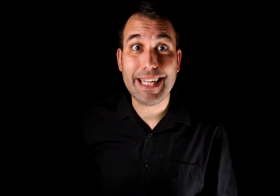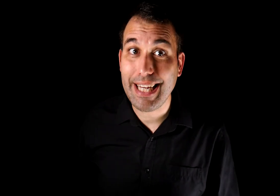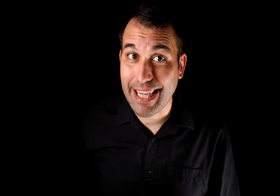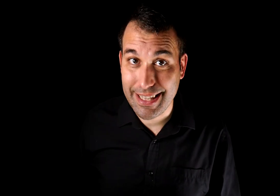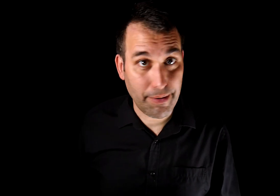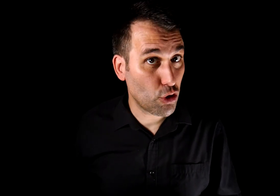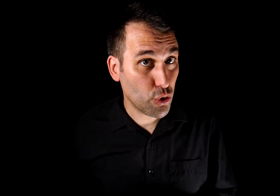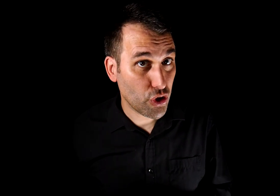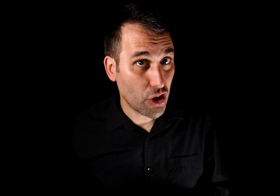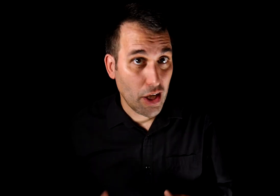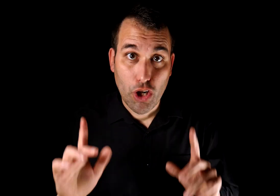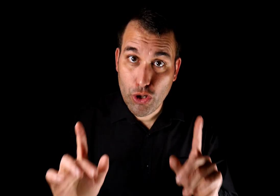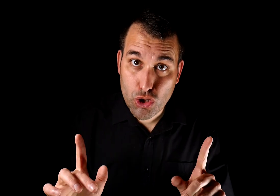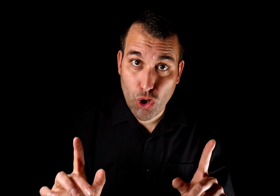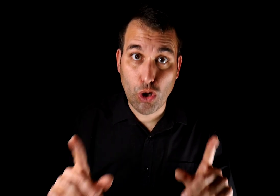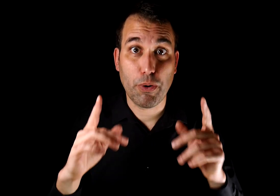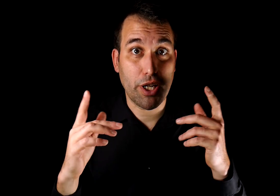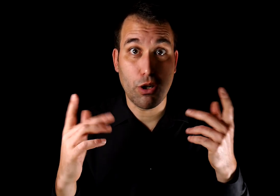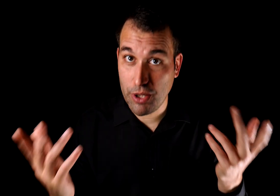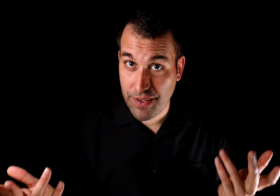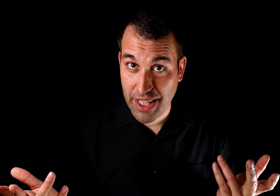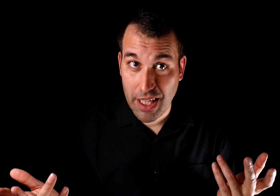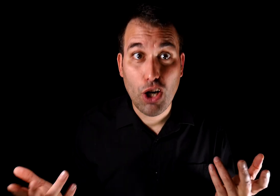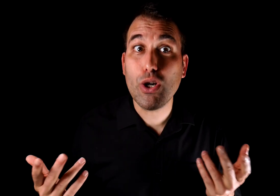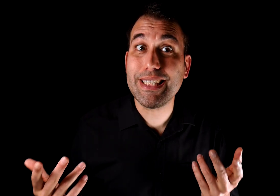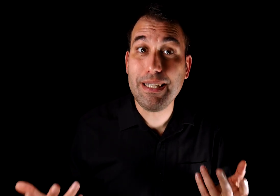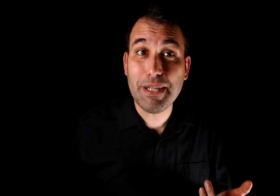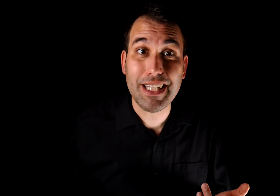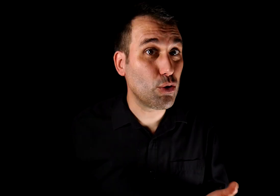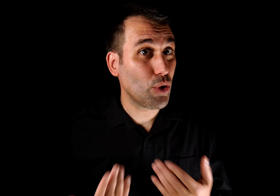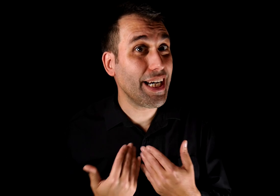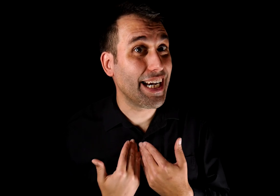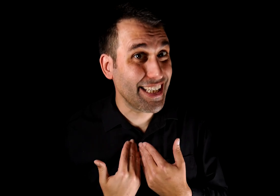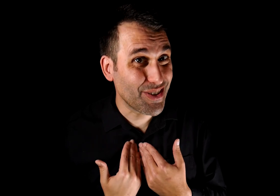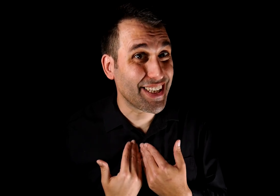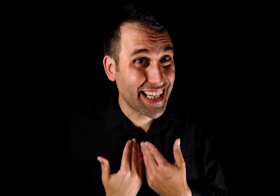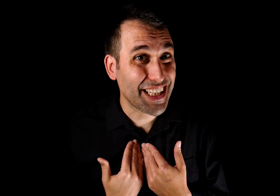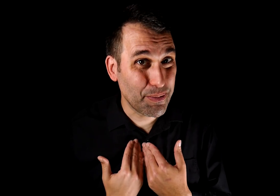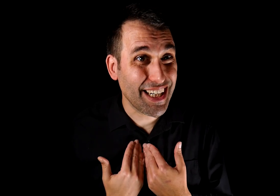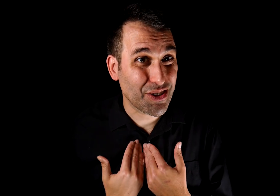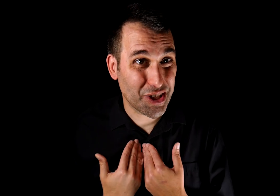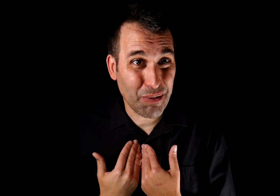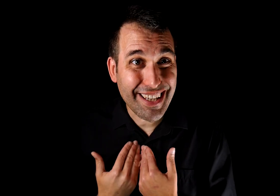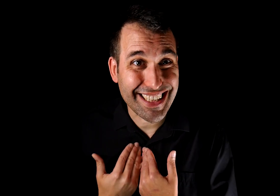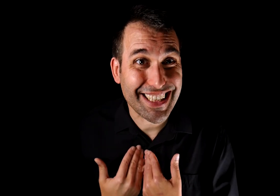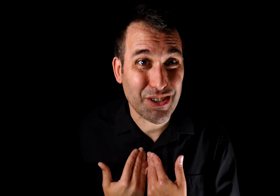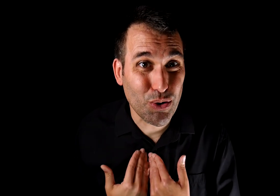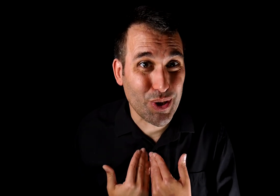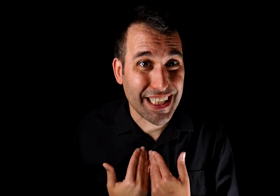que le hagan el trabajo sucio. No solo porque, como decía, lo exime de incurrir en el riesgo de tener que asumir las consecuencias de estas conductas,